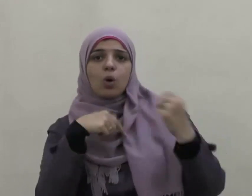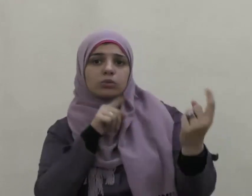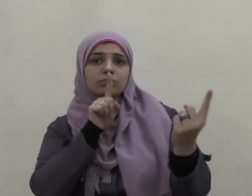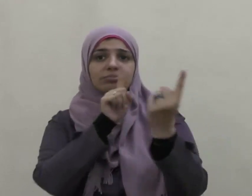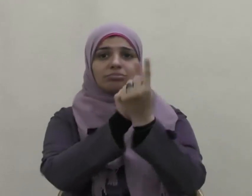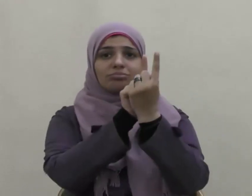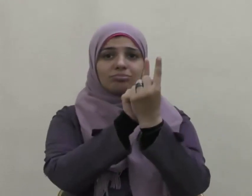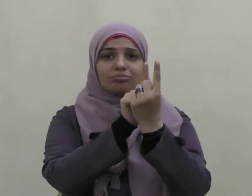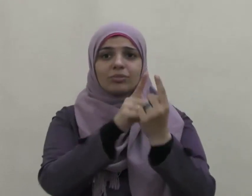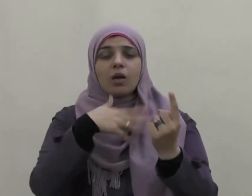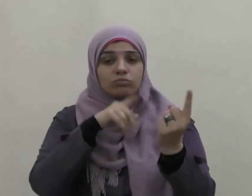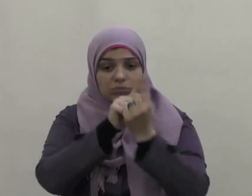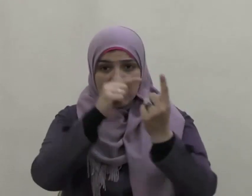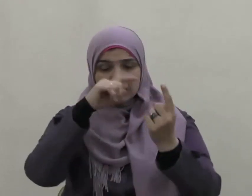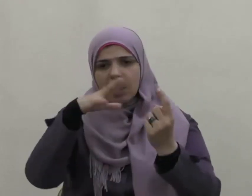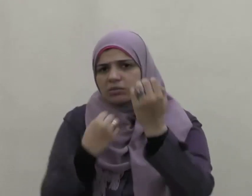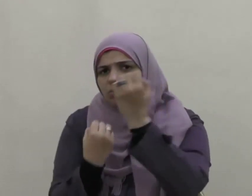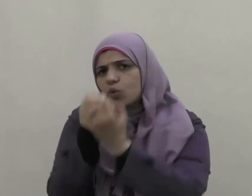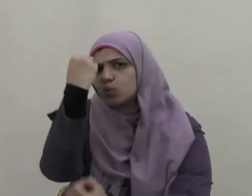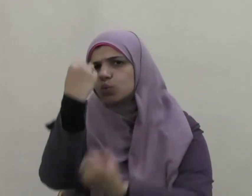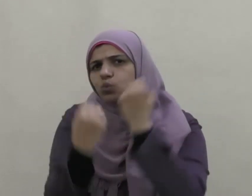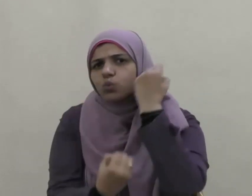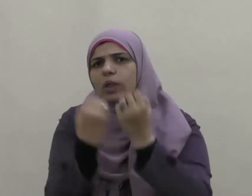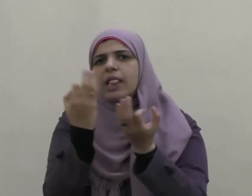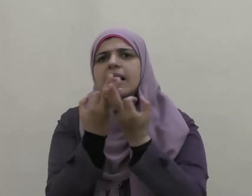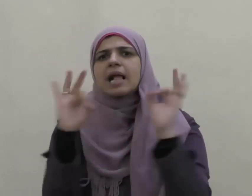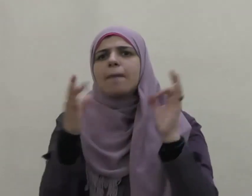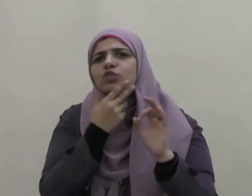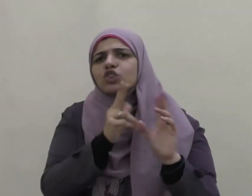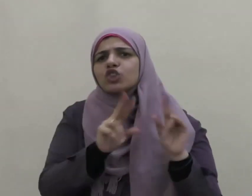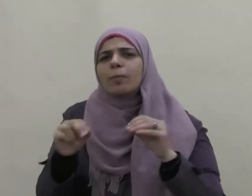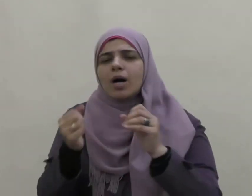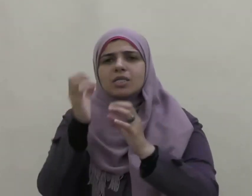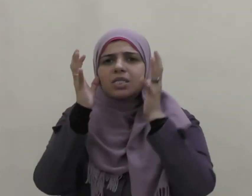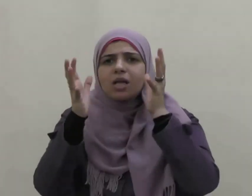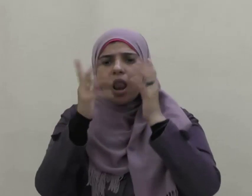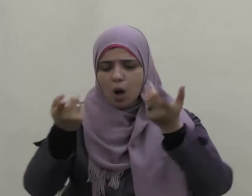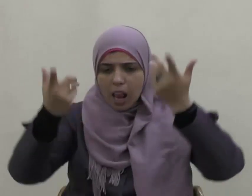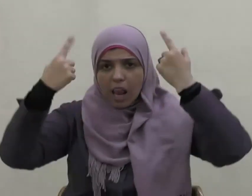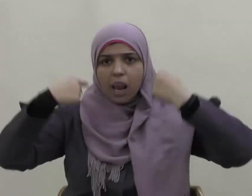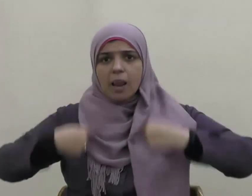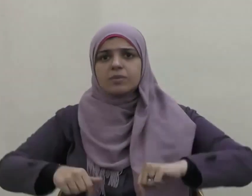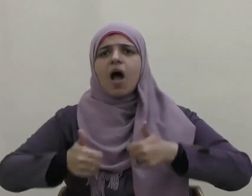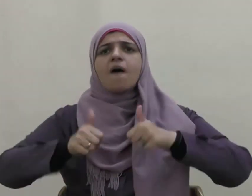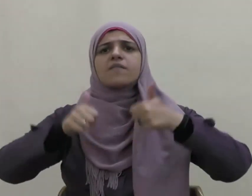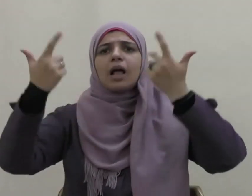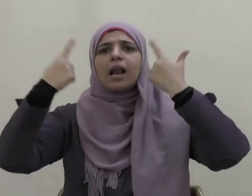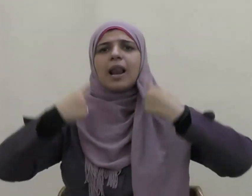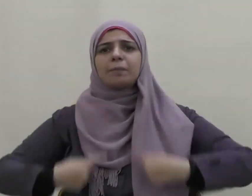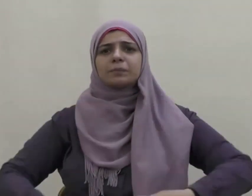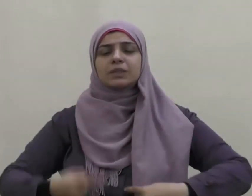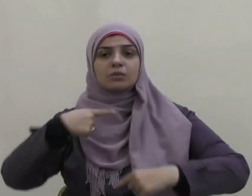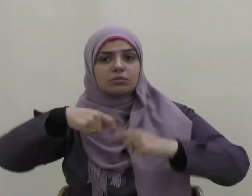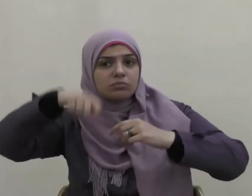توضأ وضوءه للصلاة ولبس أحسن ثيابه ومشط لحيته